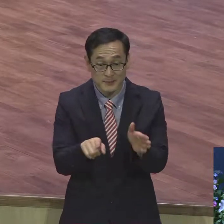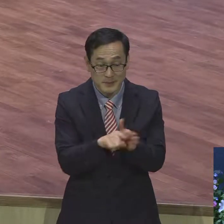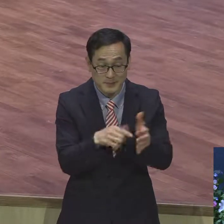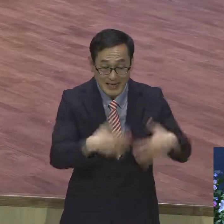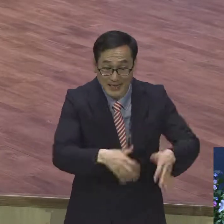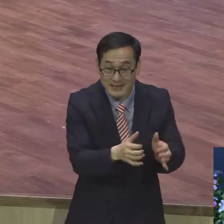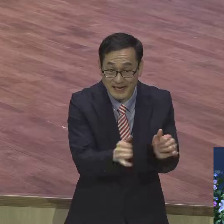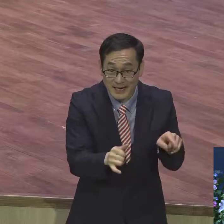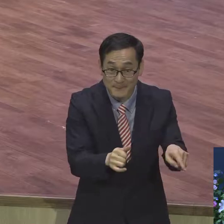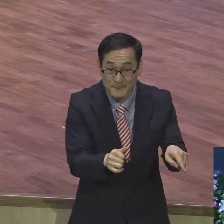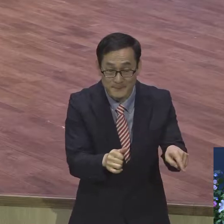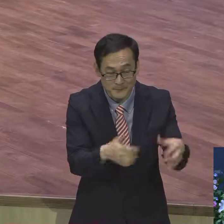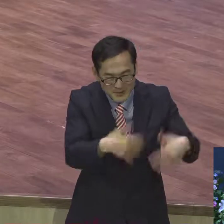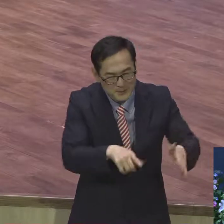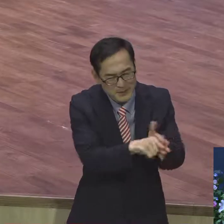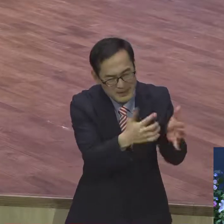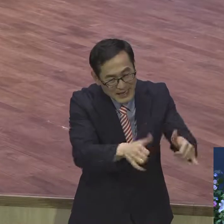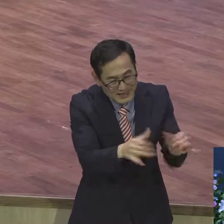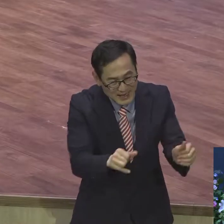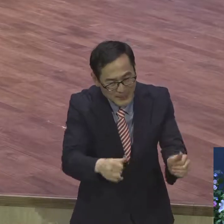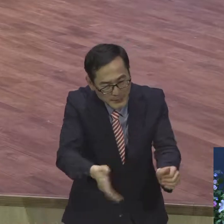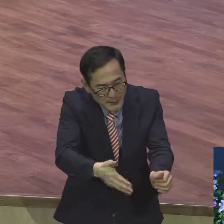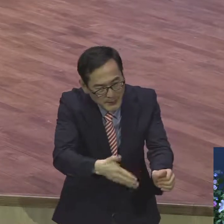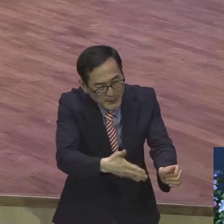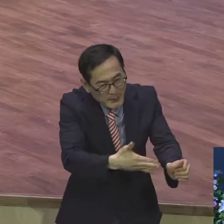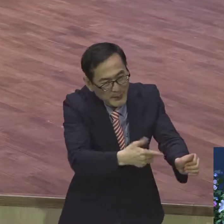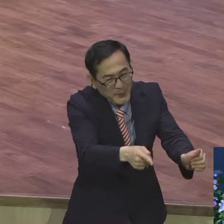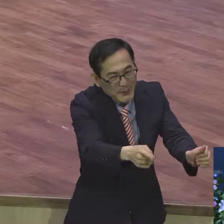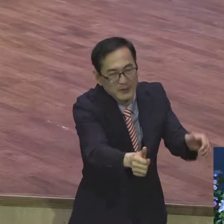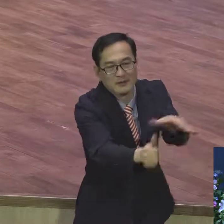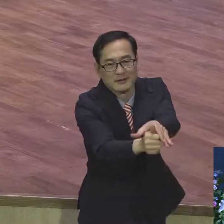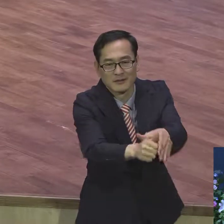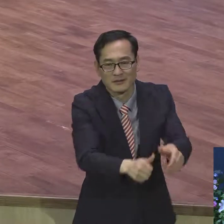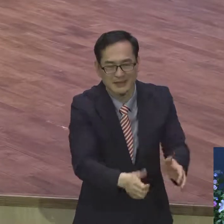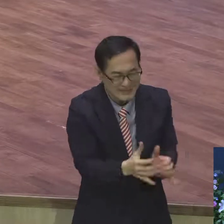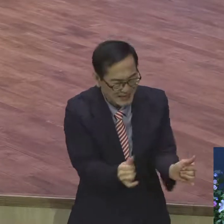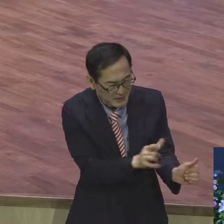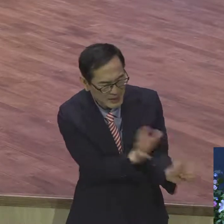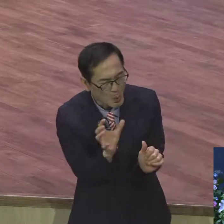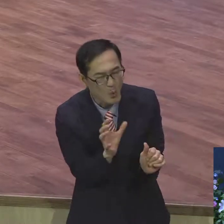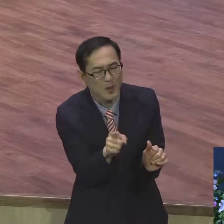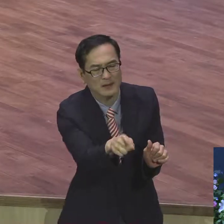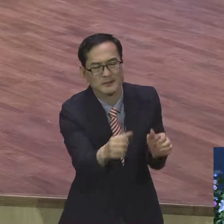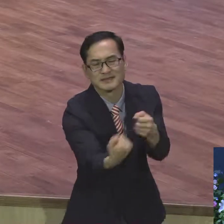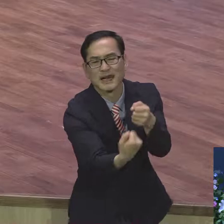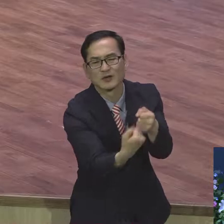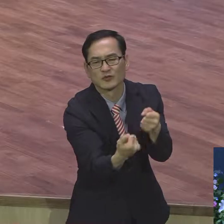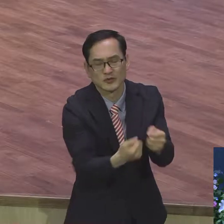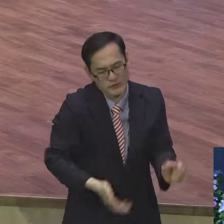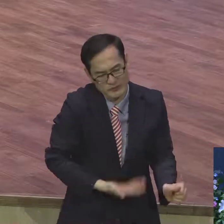통해서 하는 거예요. 임본주시고 잔머리하고 창지 3장 6장 11장 잡힌 인간들 통해서 역사한다.